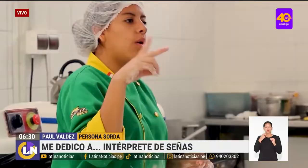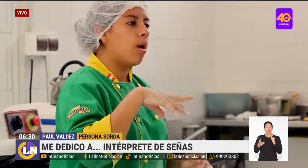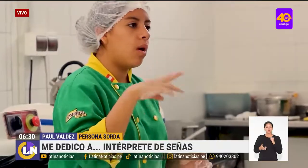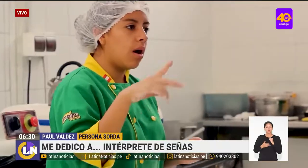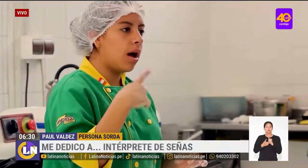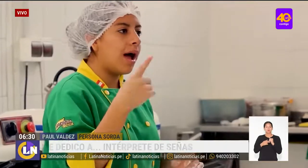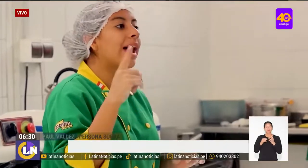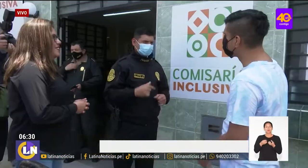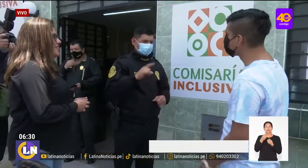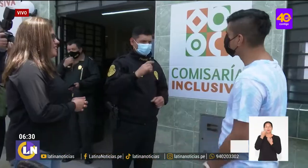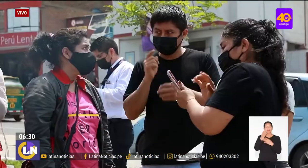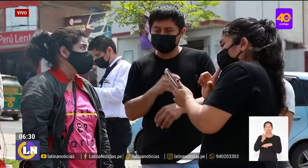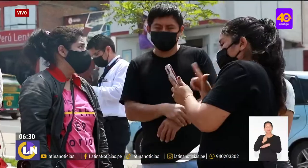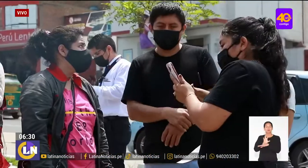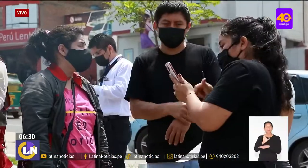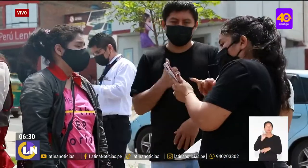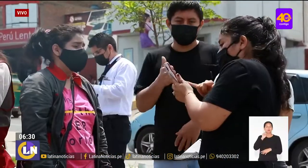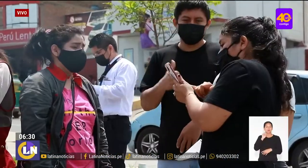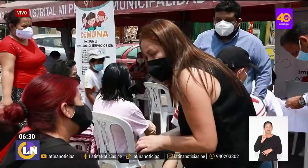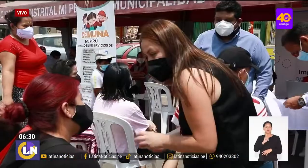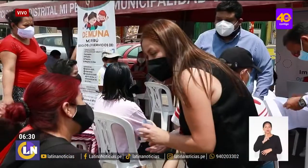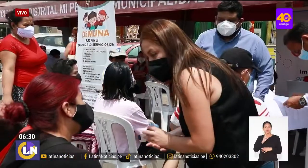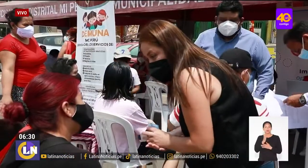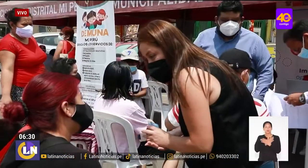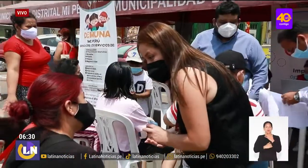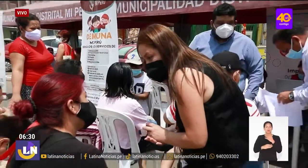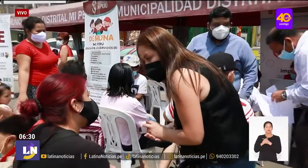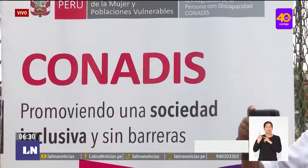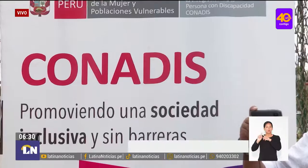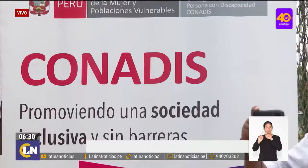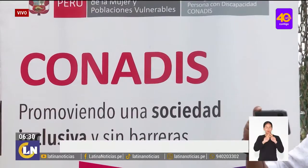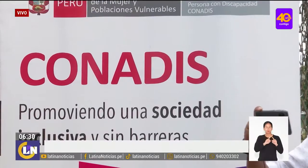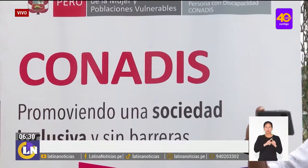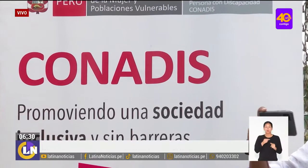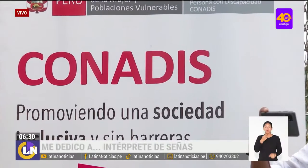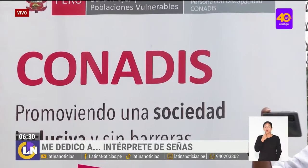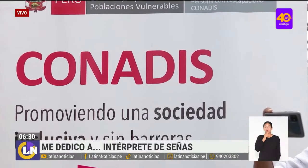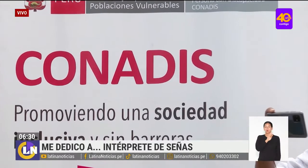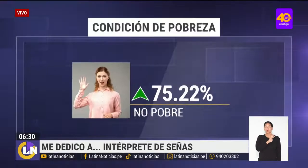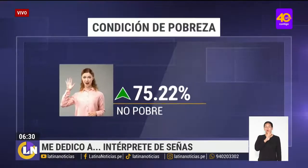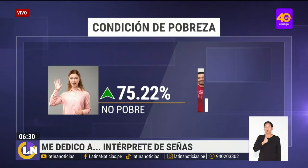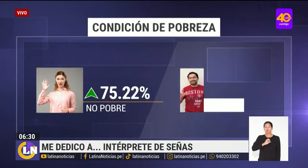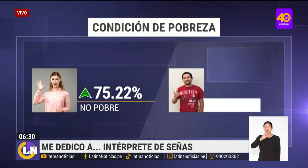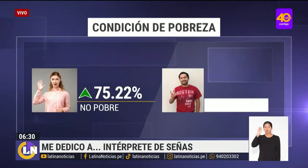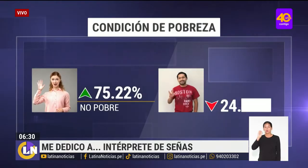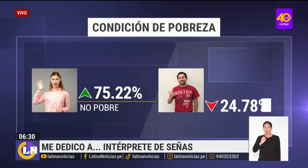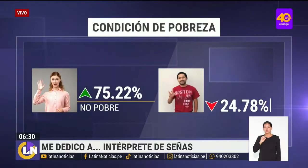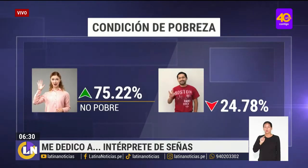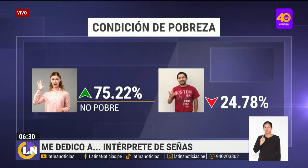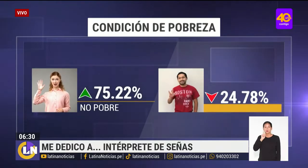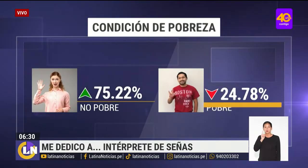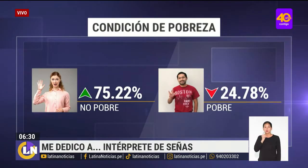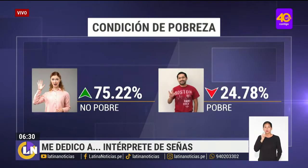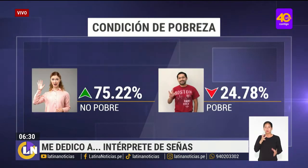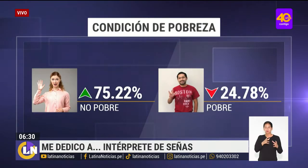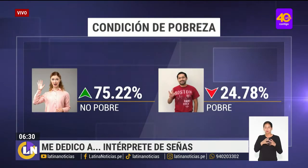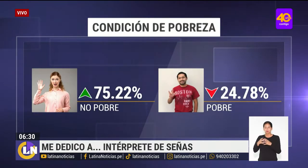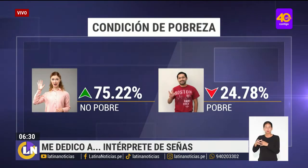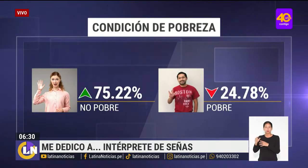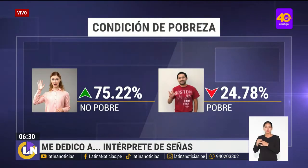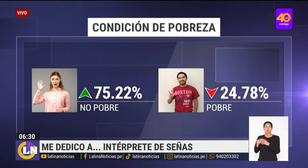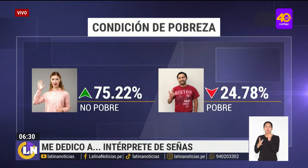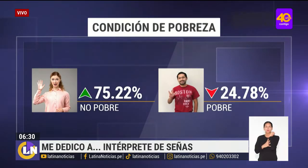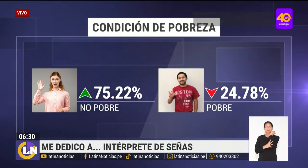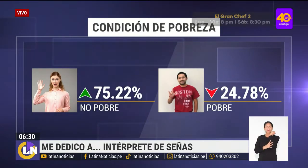registro del Consejo Nacional para la Integración de la Persona con Discapacidad, CONADIS, el 24% de personas sordas en el